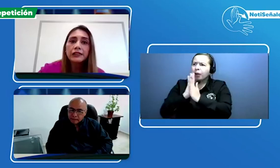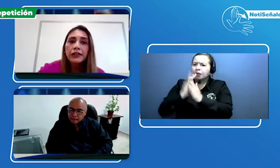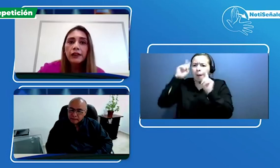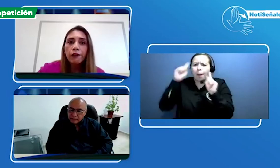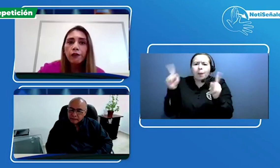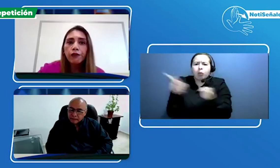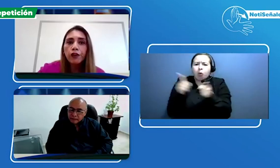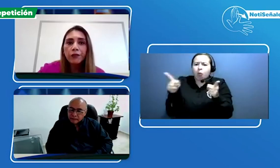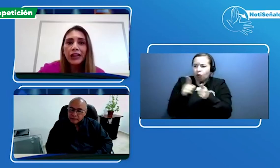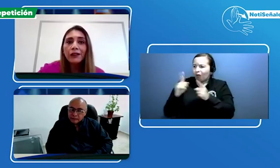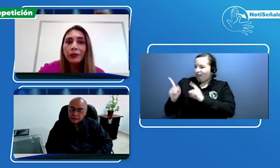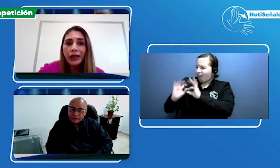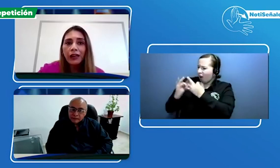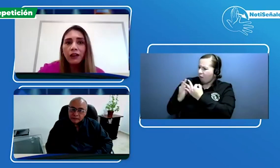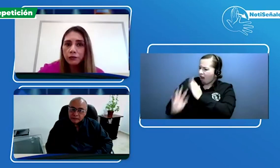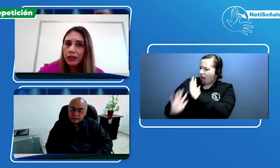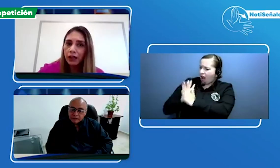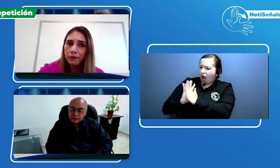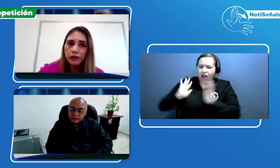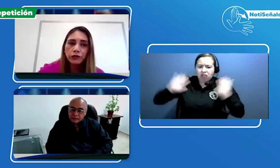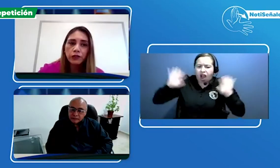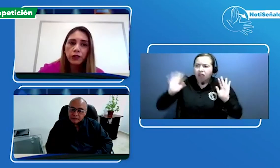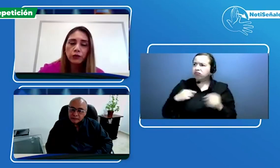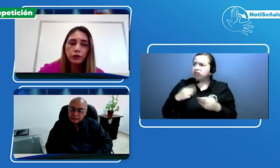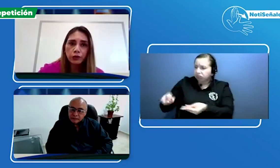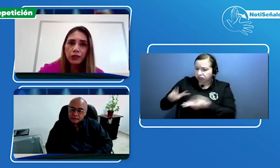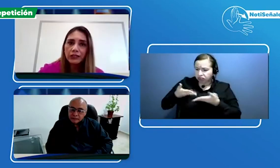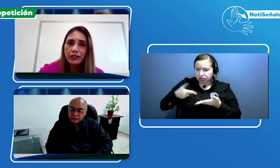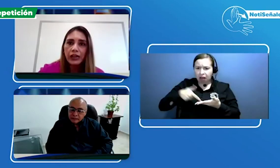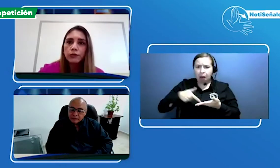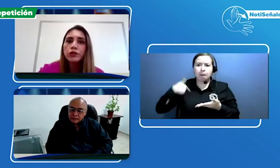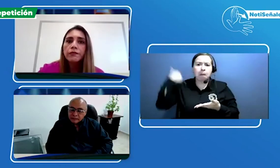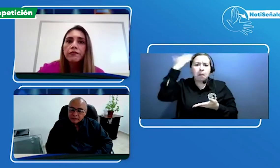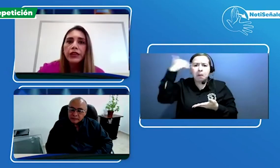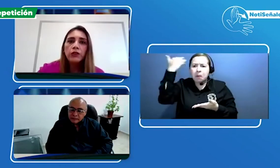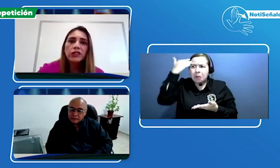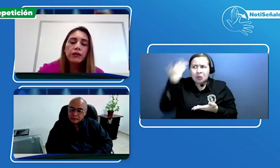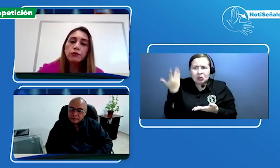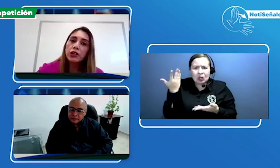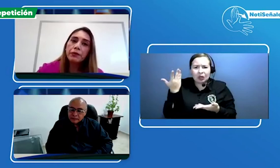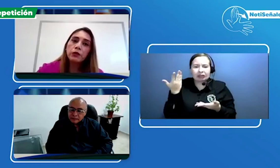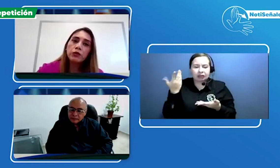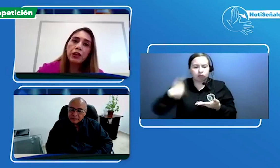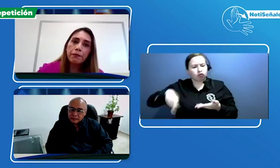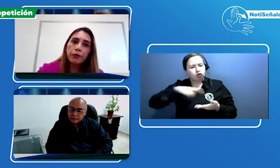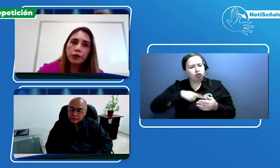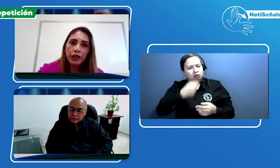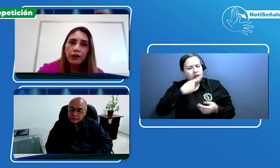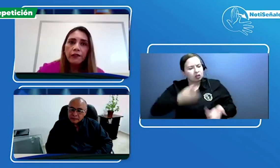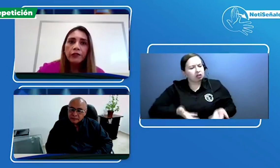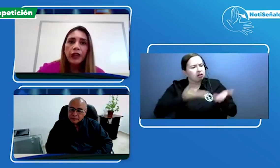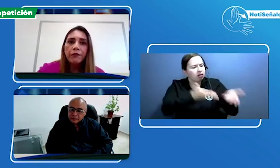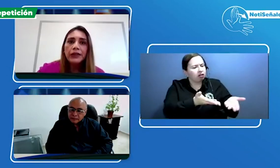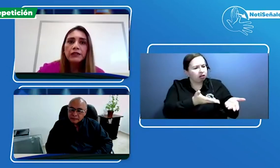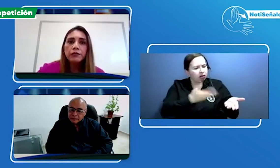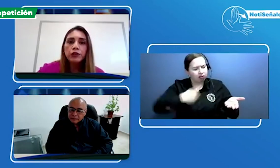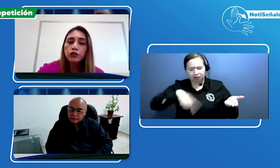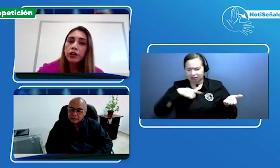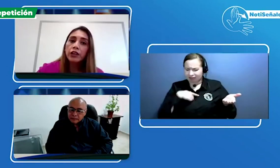conforme a la entrega de los medicamentos que nosotros les hacíamos. Y nos hacíamos la pregunta de por qué tal vez muchos tienen